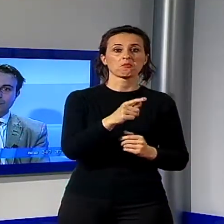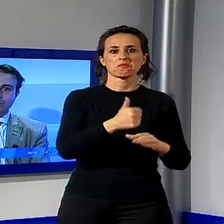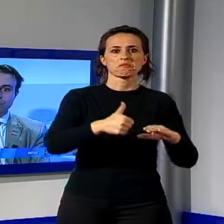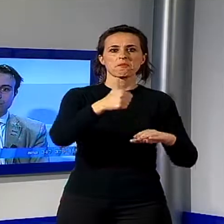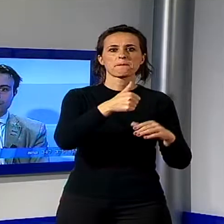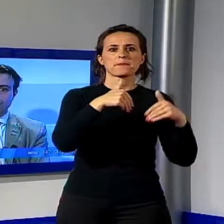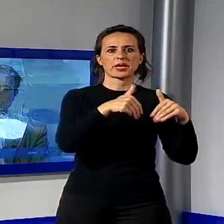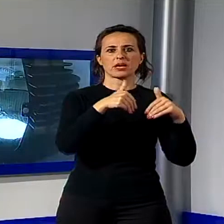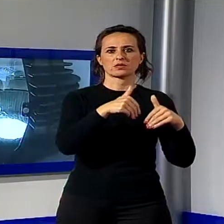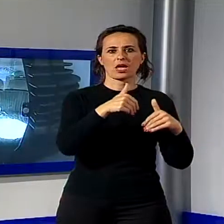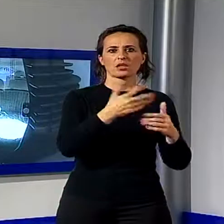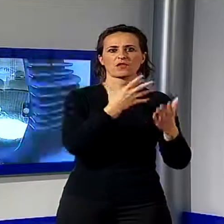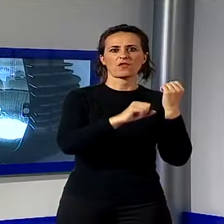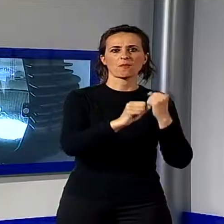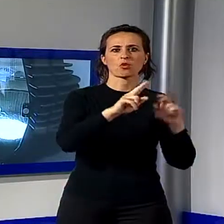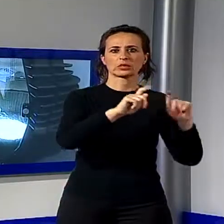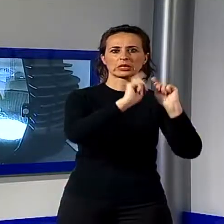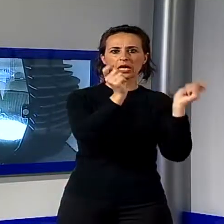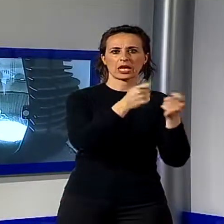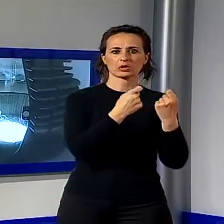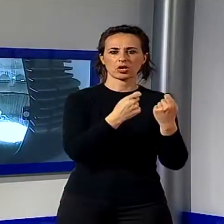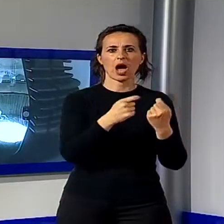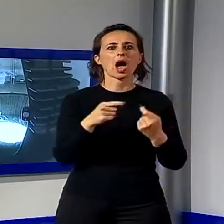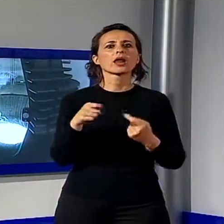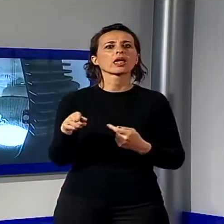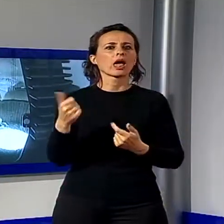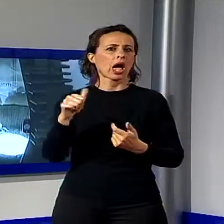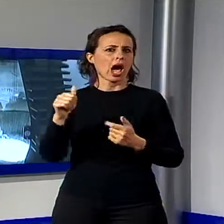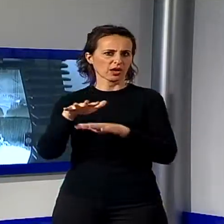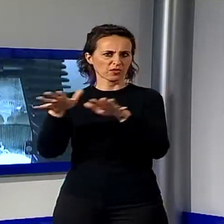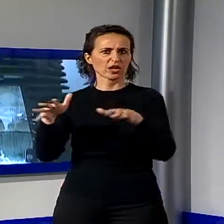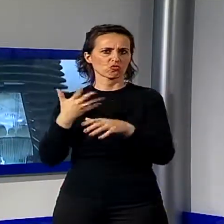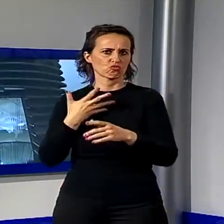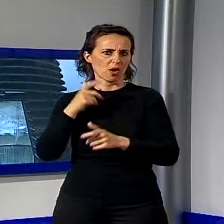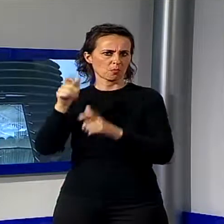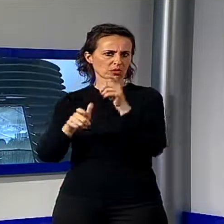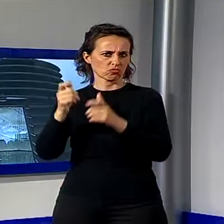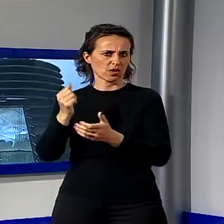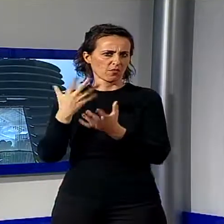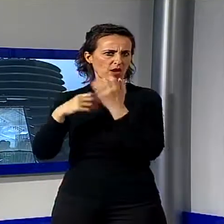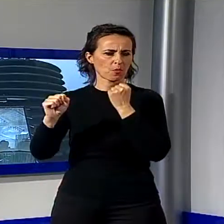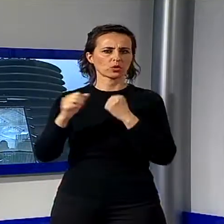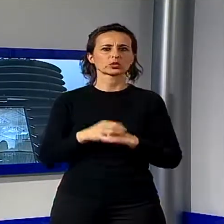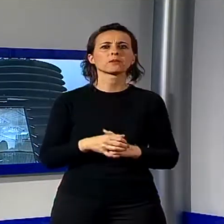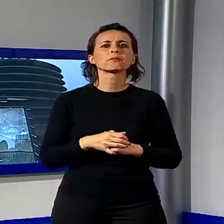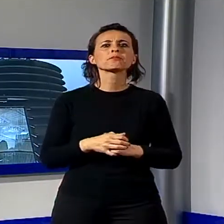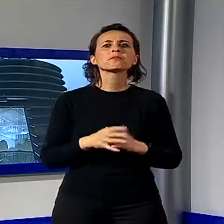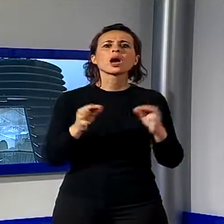da meno sono le stelle che animeranno Europa Cinema, Matteo Garrone e Francesco Munzi. Il primo appuntamento a Lucca è previsto per